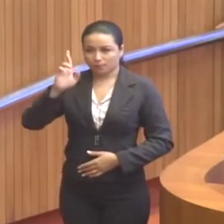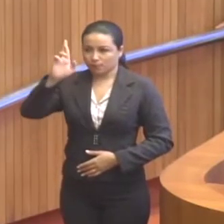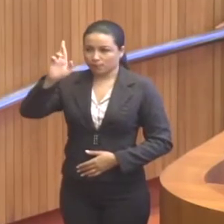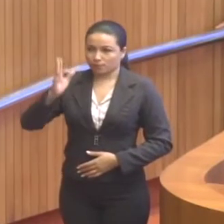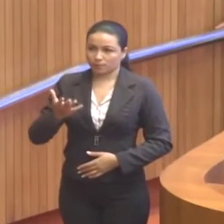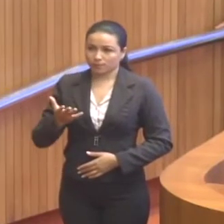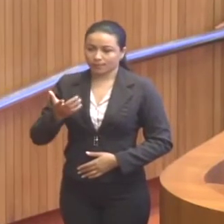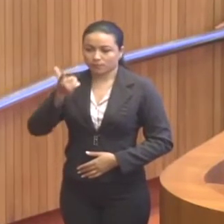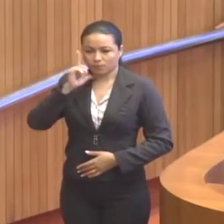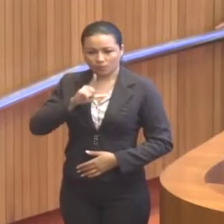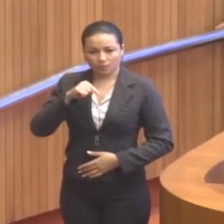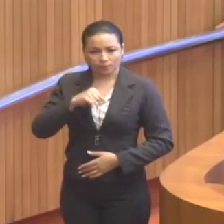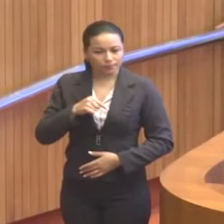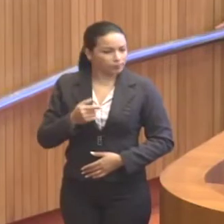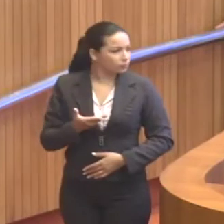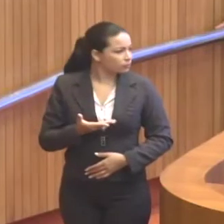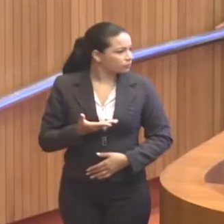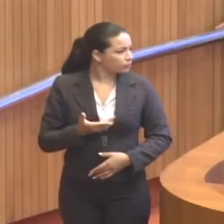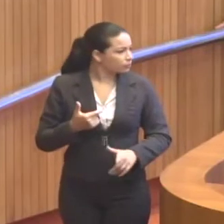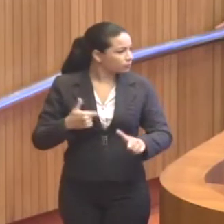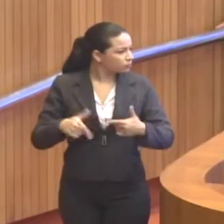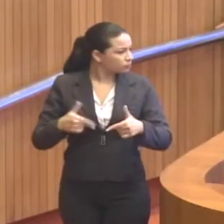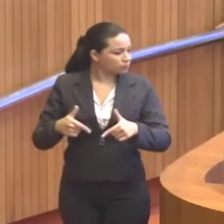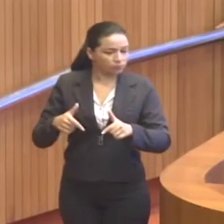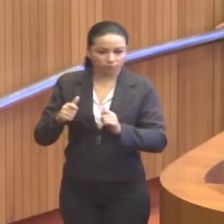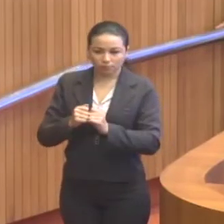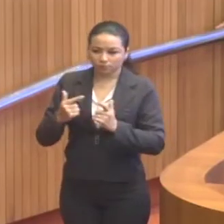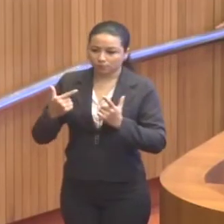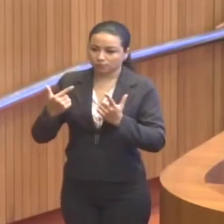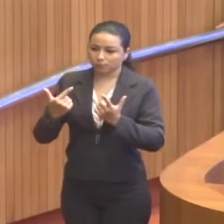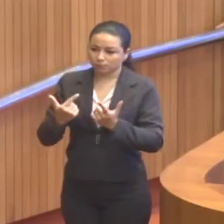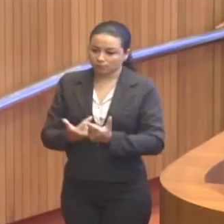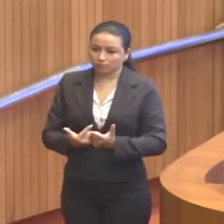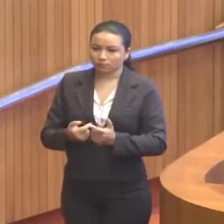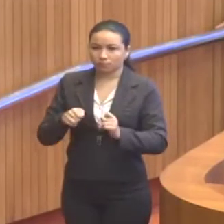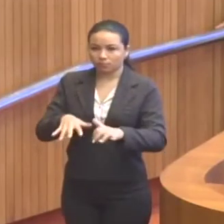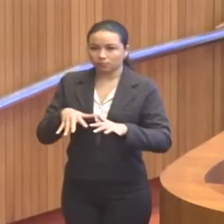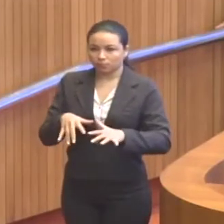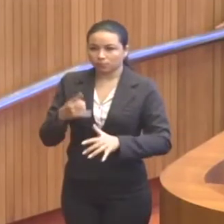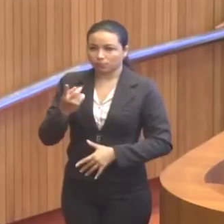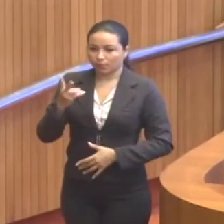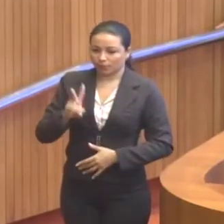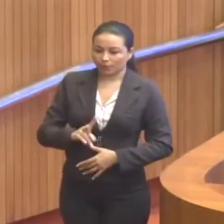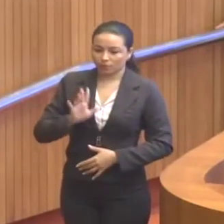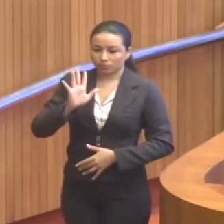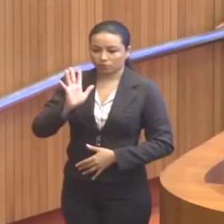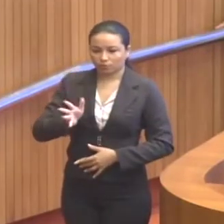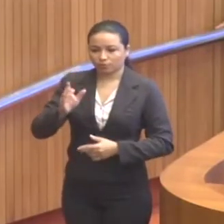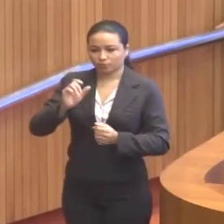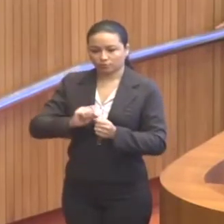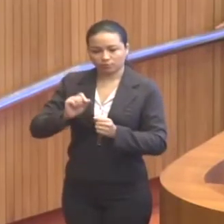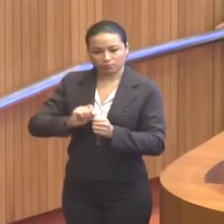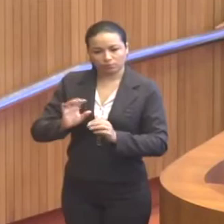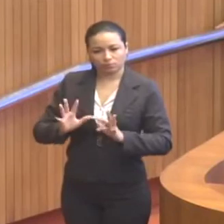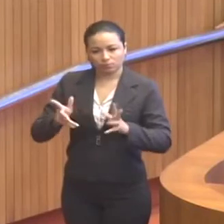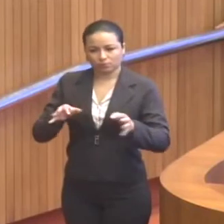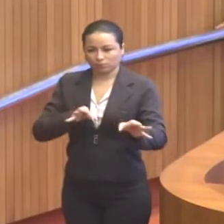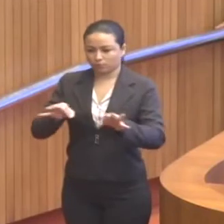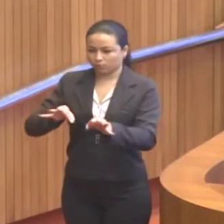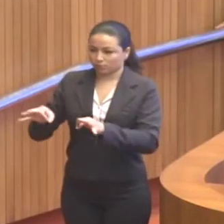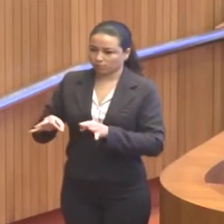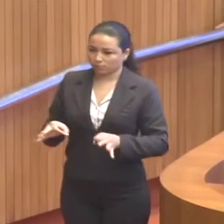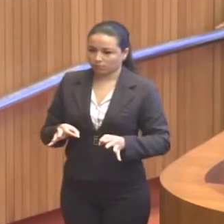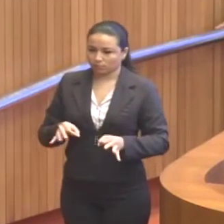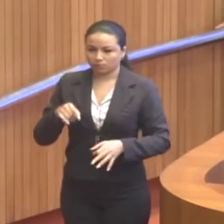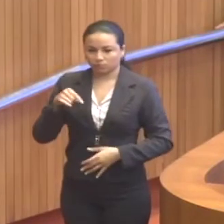que garantisse o funcionamento desta audiência, uma vez que já foram feitas, tomadas todas as providências